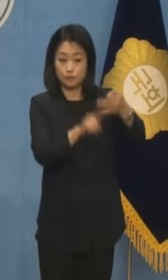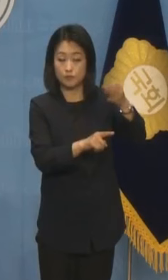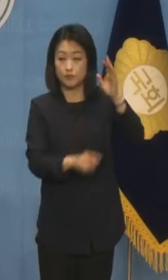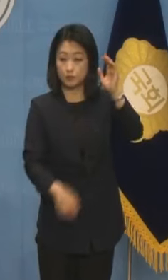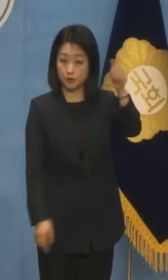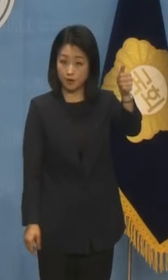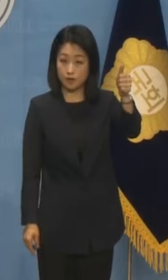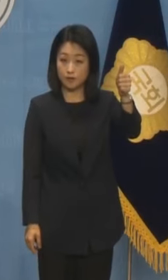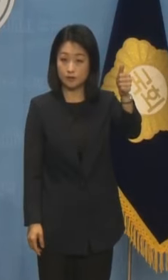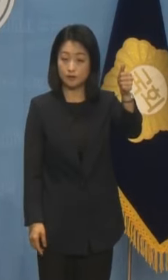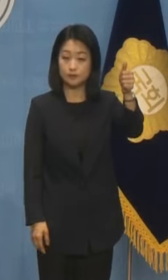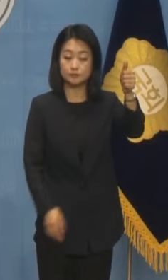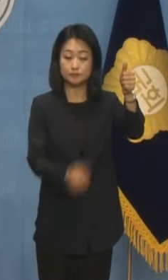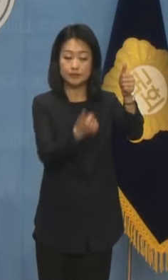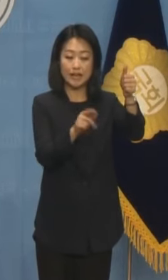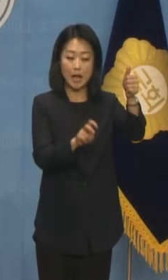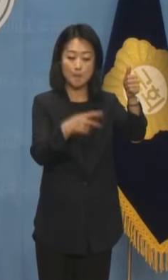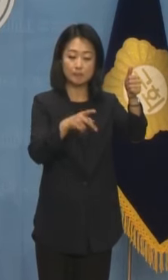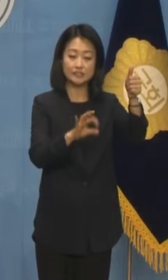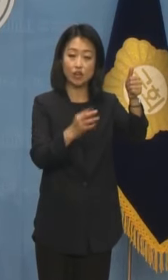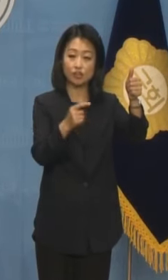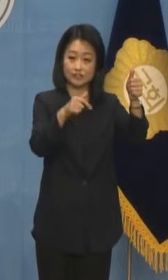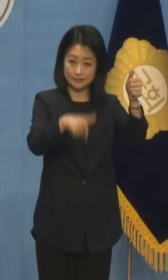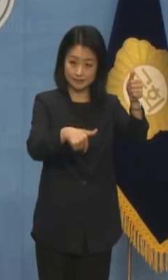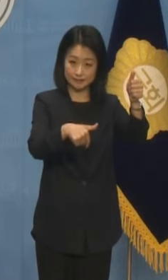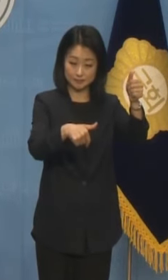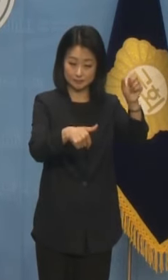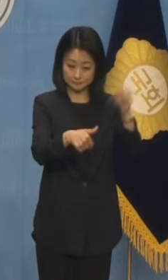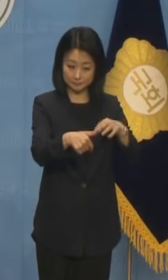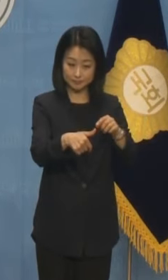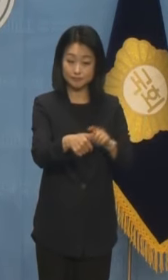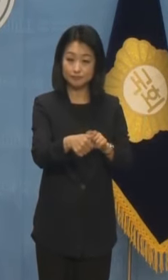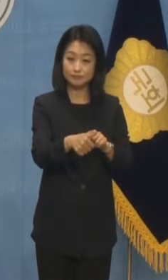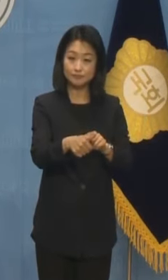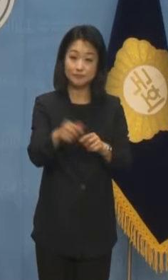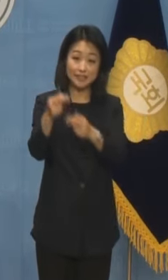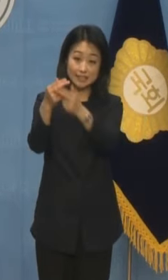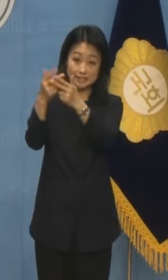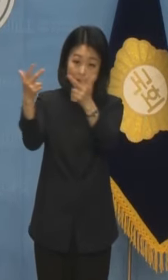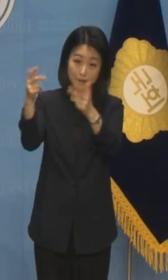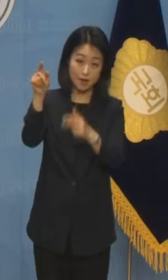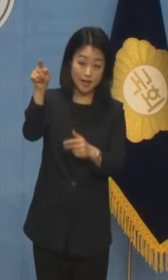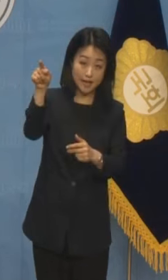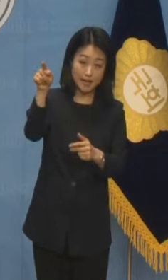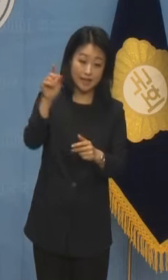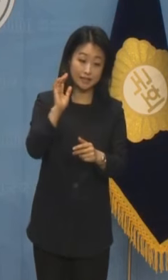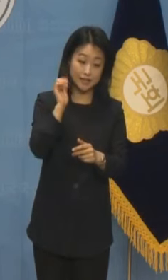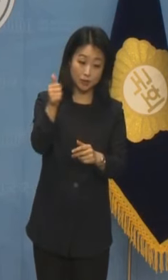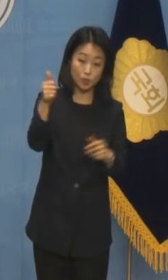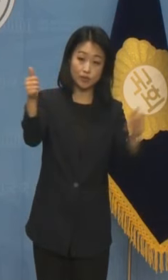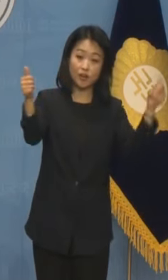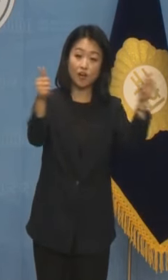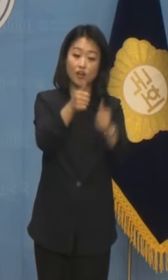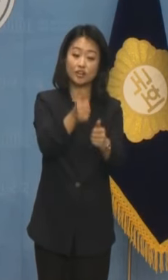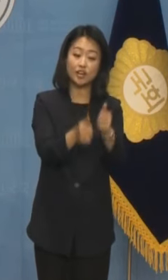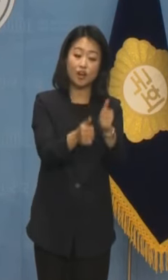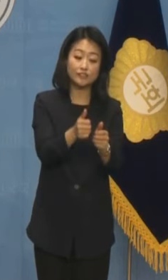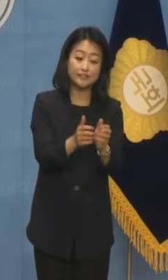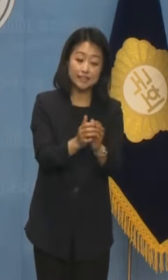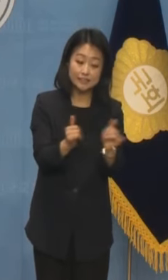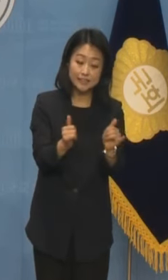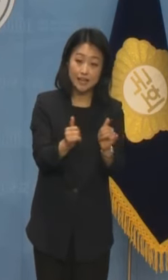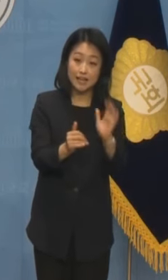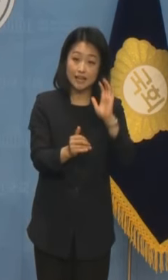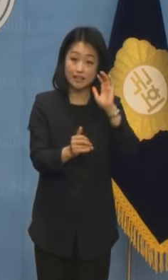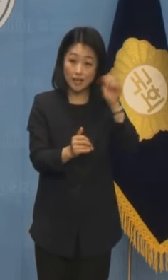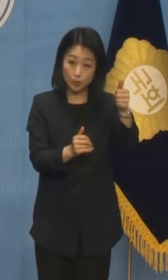대통령이 함성득 원장을 통해 이재명 대표에게 대권 경쟁자는 대통령실